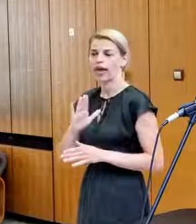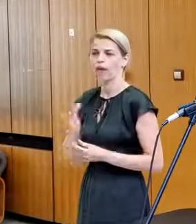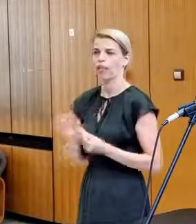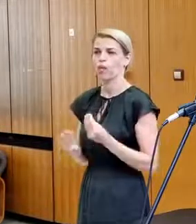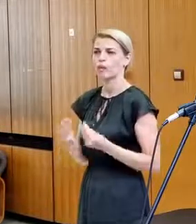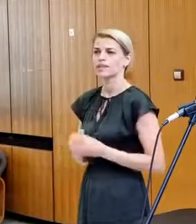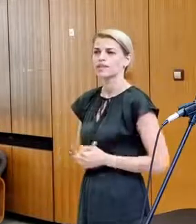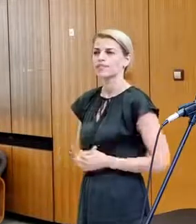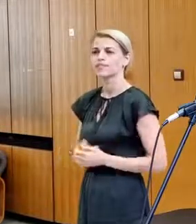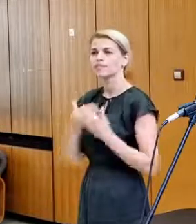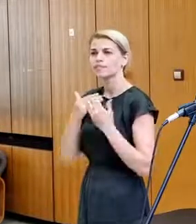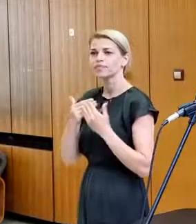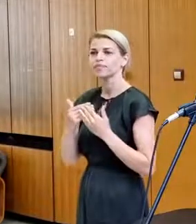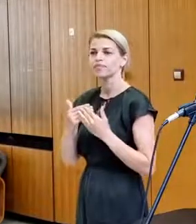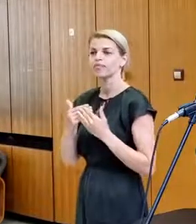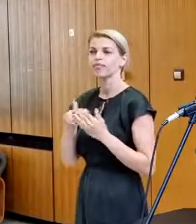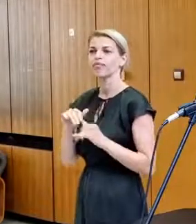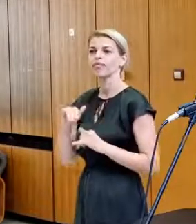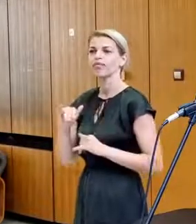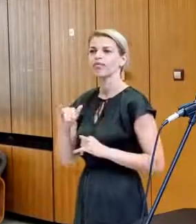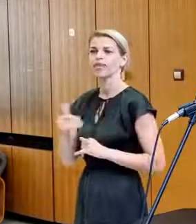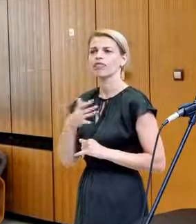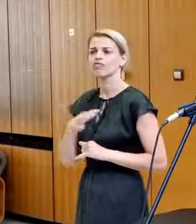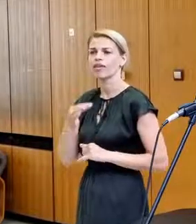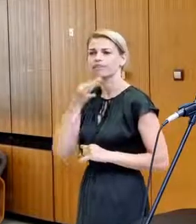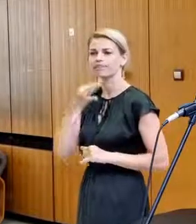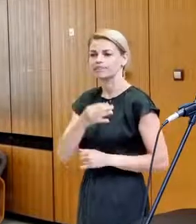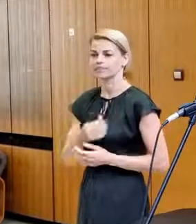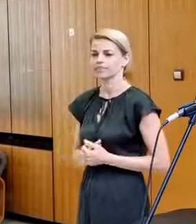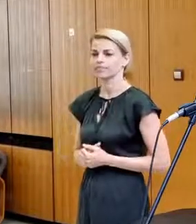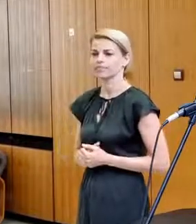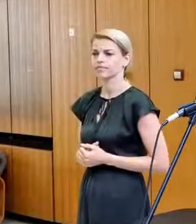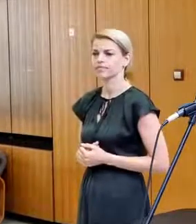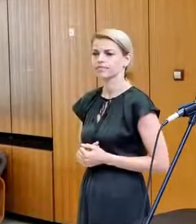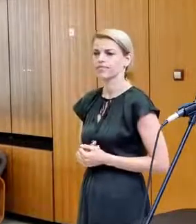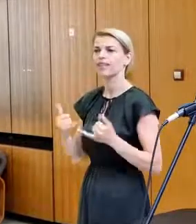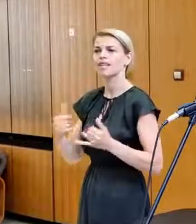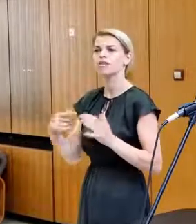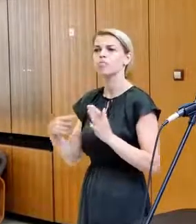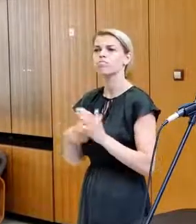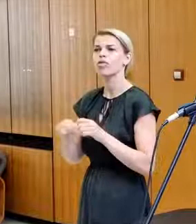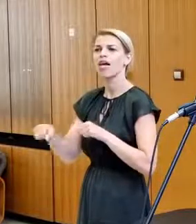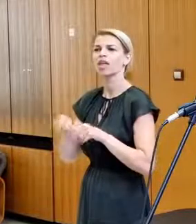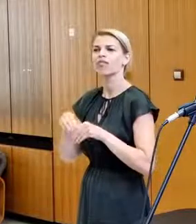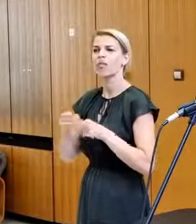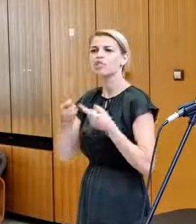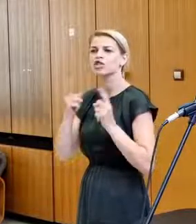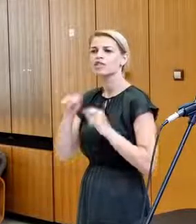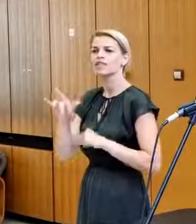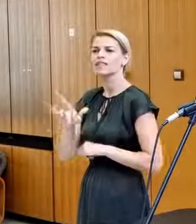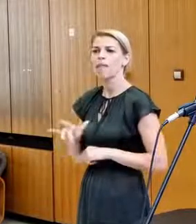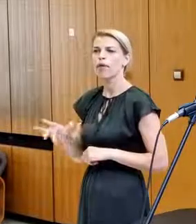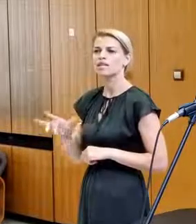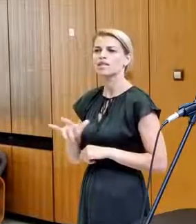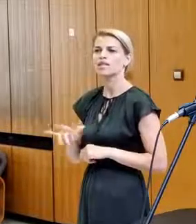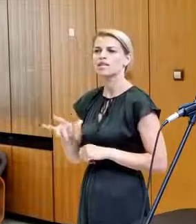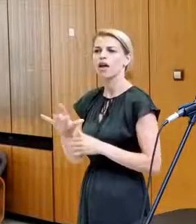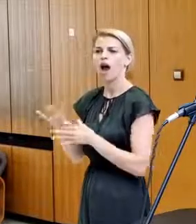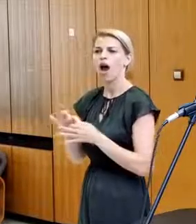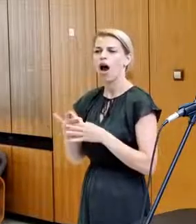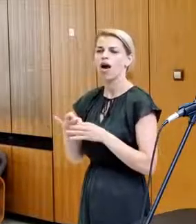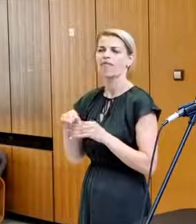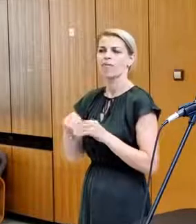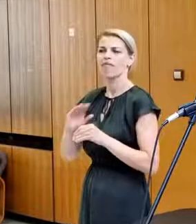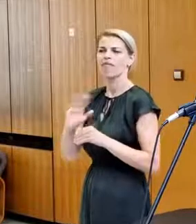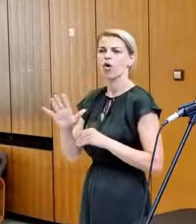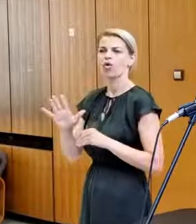Ďakujem veľmi pekne. Áno? Ešte, Marian Kukalkarte, ja sa chcem opýtať, čo ste mali dnes bod na vláde, slovenská pozícia v súvislosti s tou situáciou na